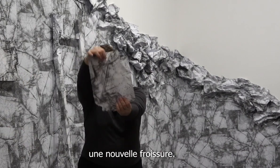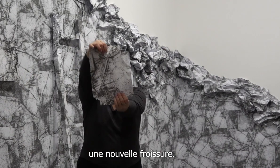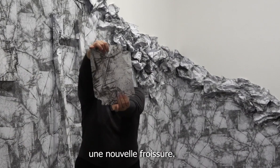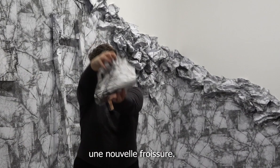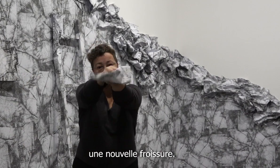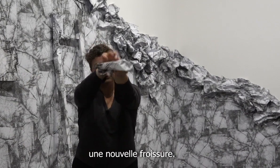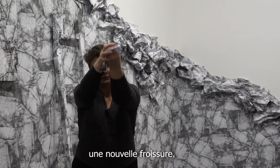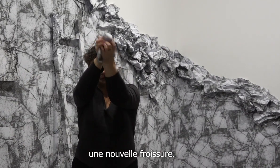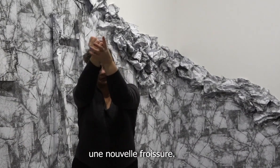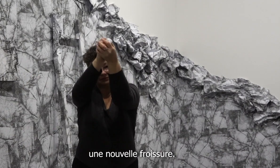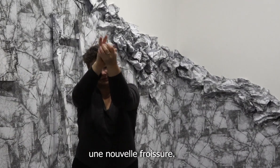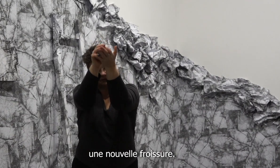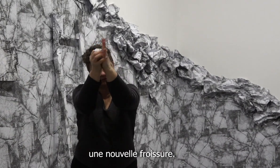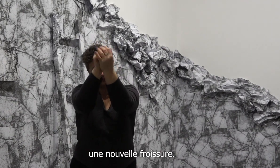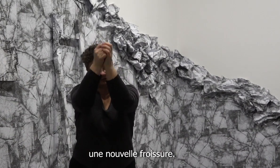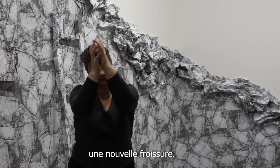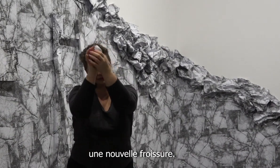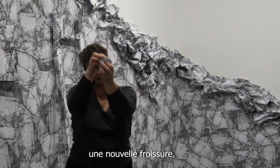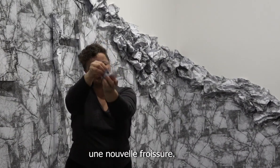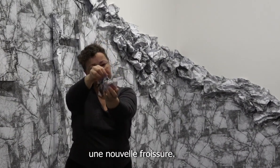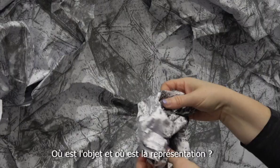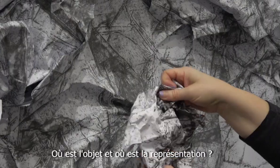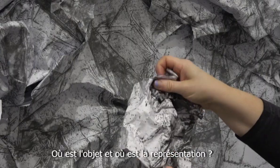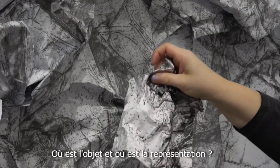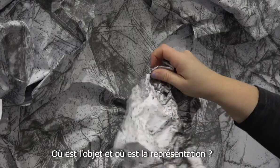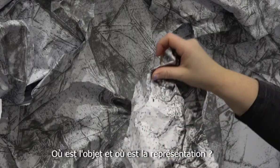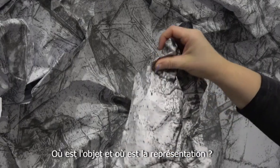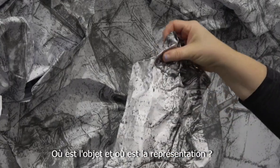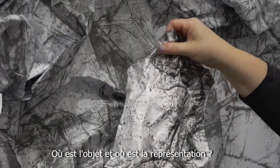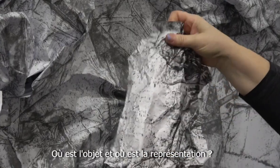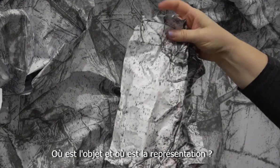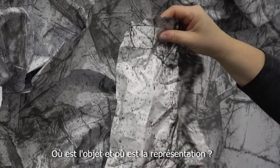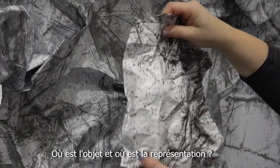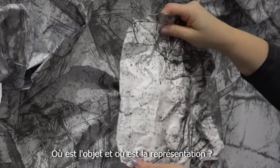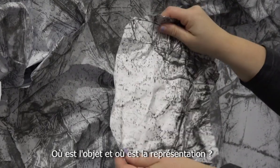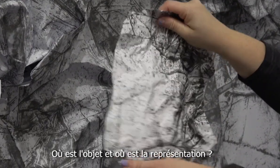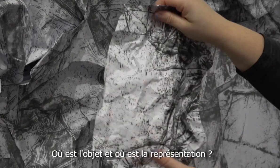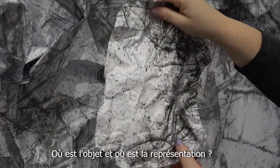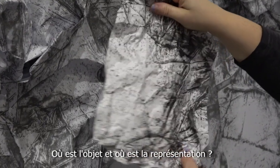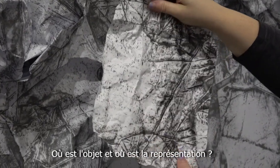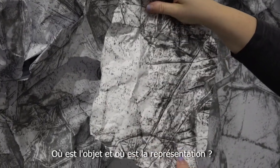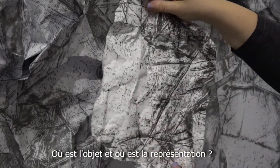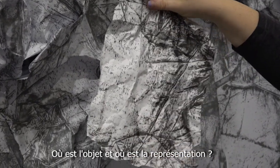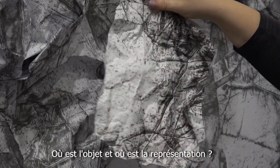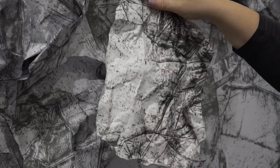Une nouvelle froissure. Où est l'objet ? Et où est la représentation ?